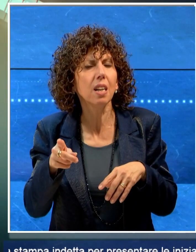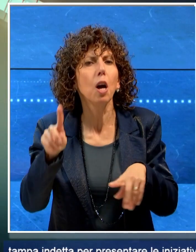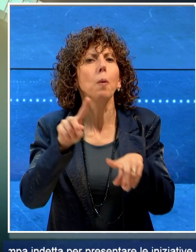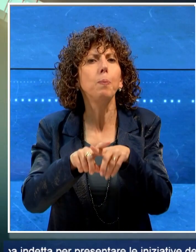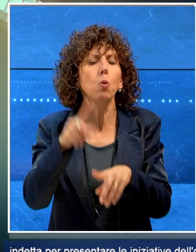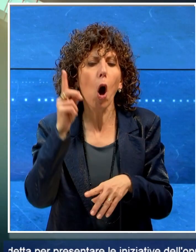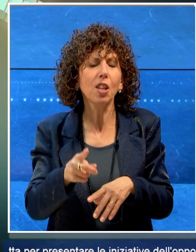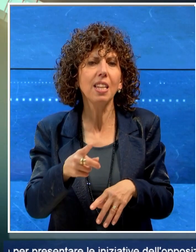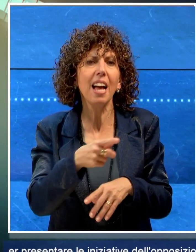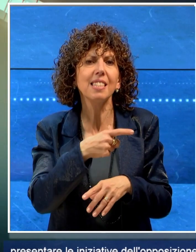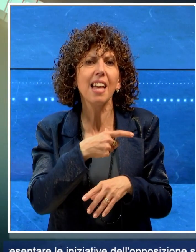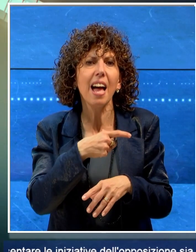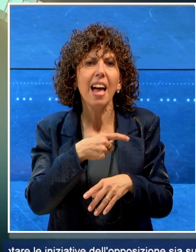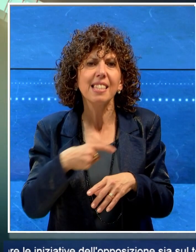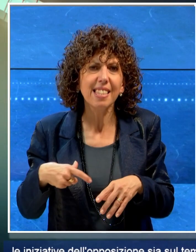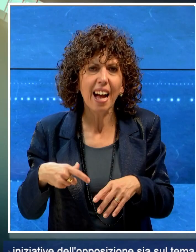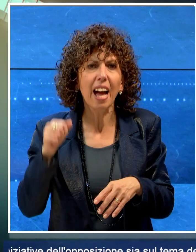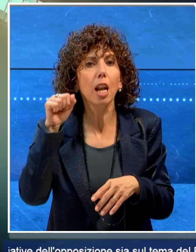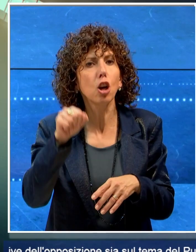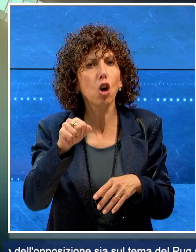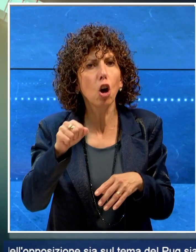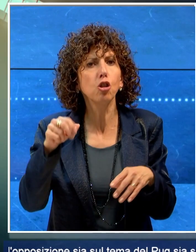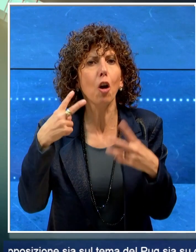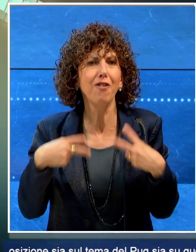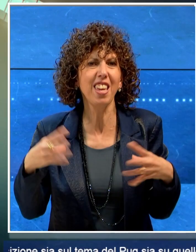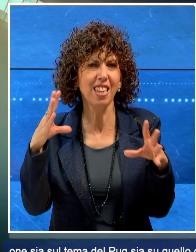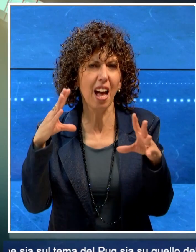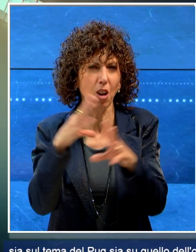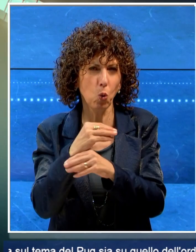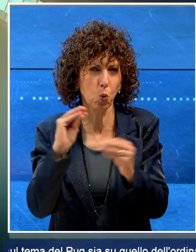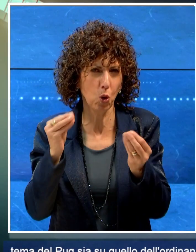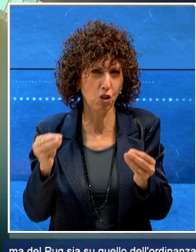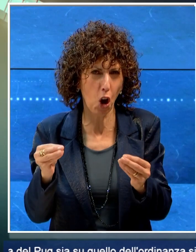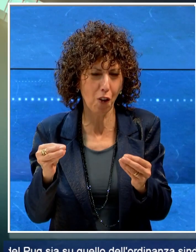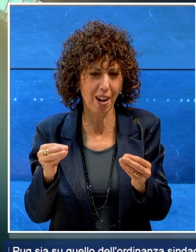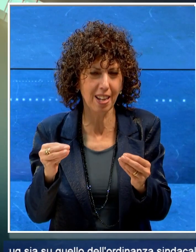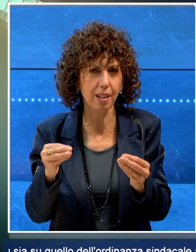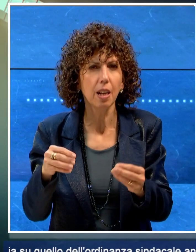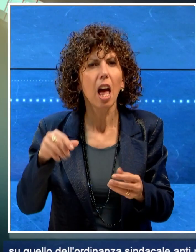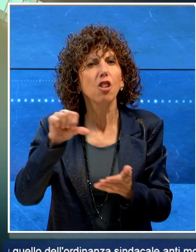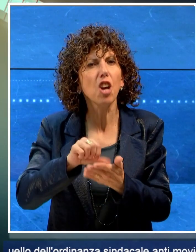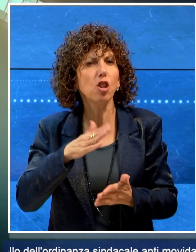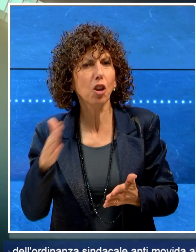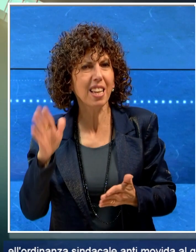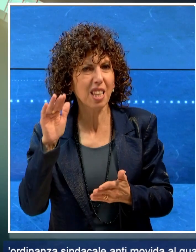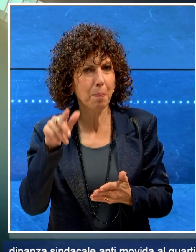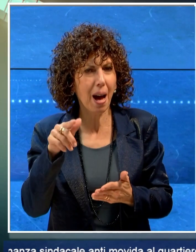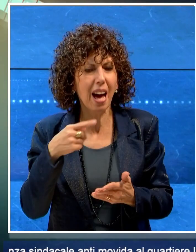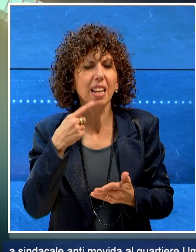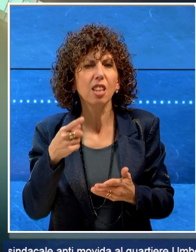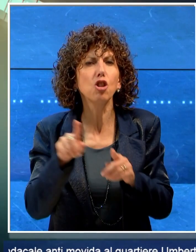'ordinanza sindacale antimovida al quartiere Umbertino di Bari. Sul Pug il centrodestra barese parla di